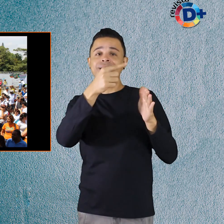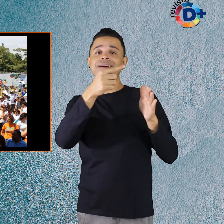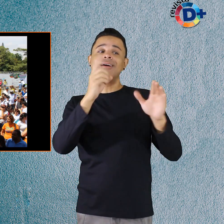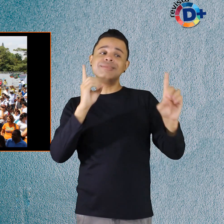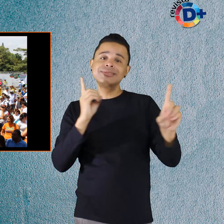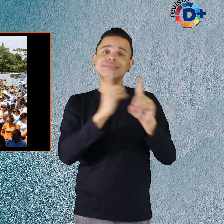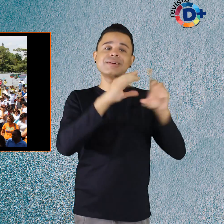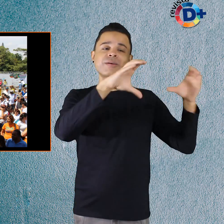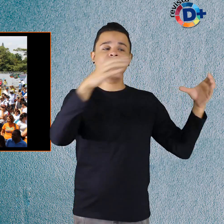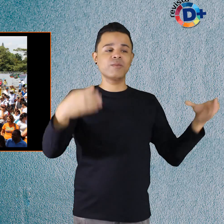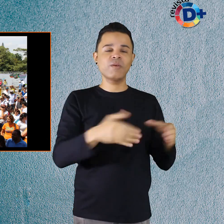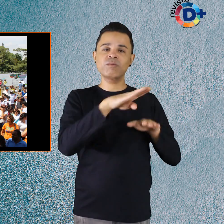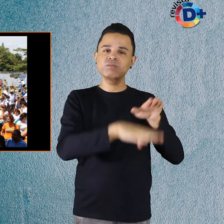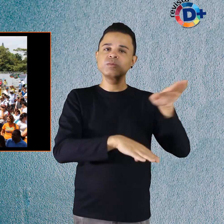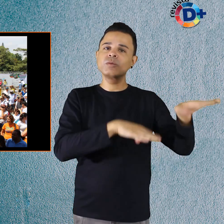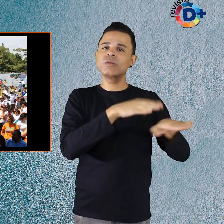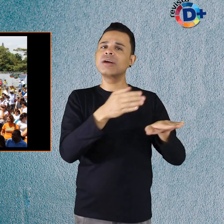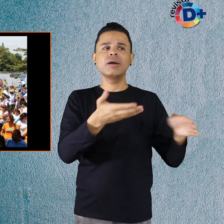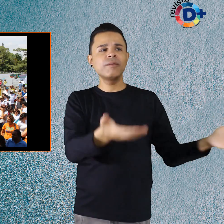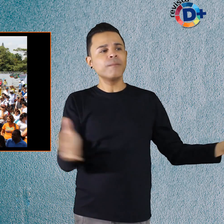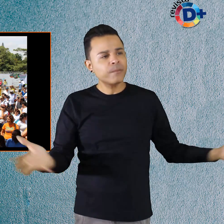deficiência em uma marcha que começou ao meio-dia.